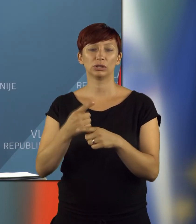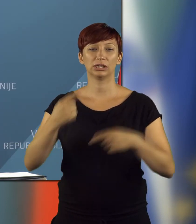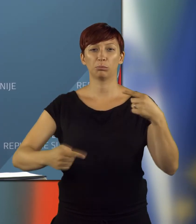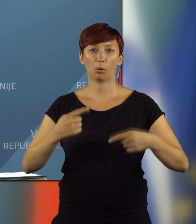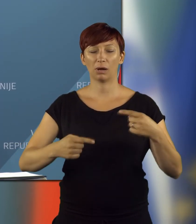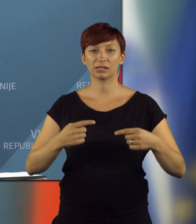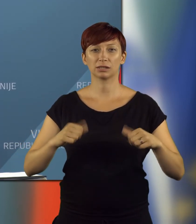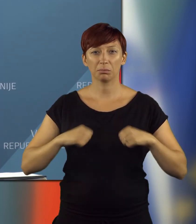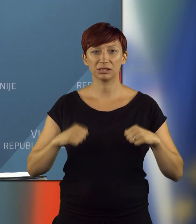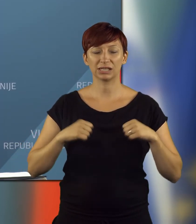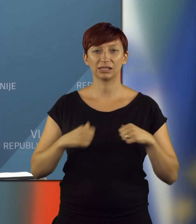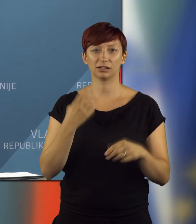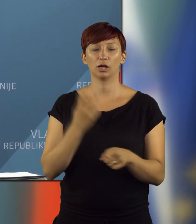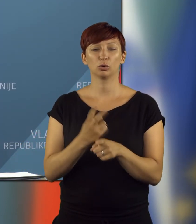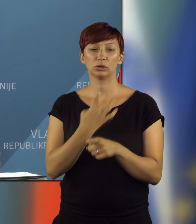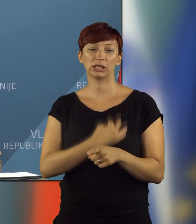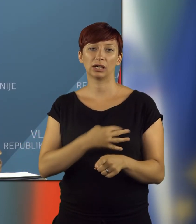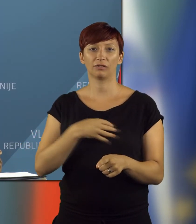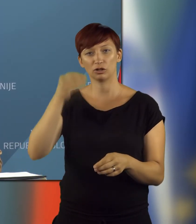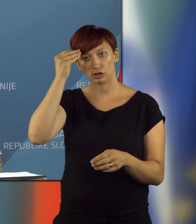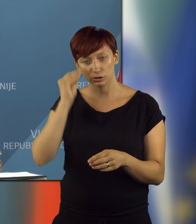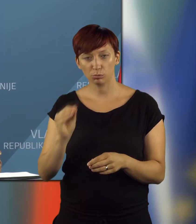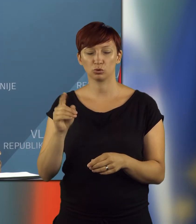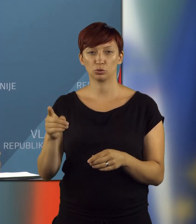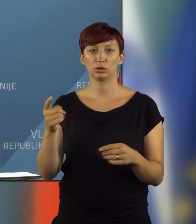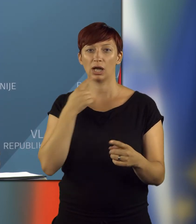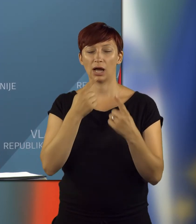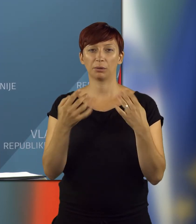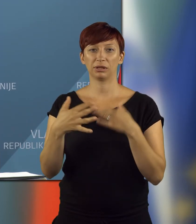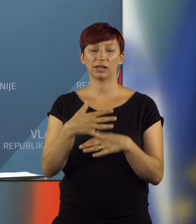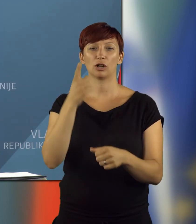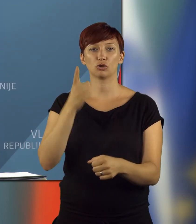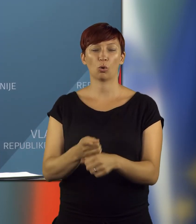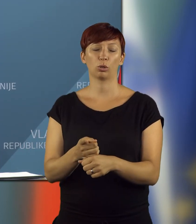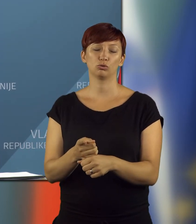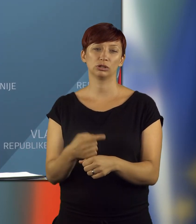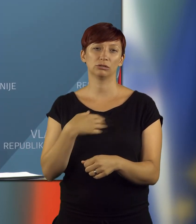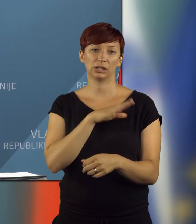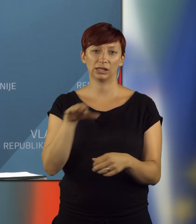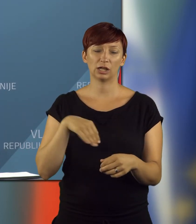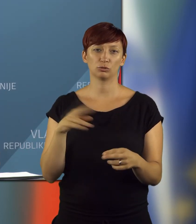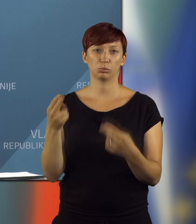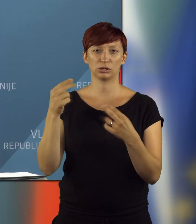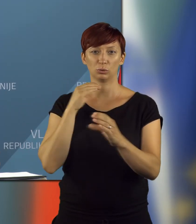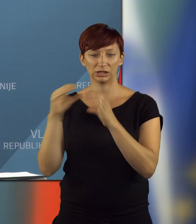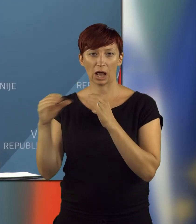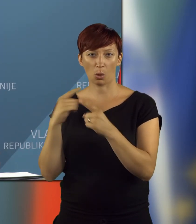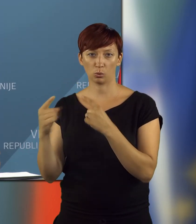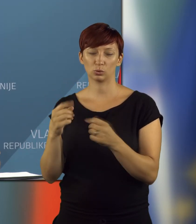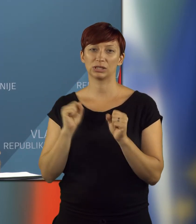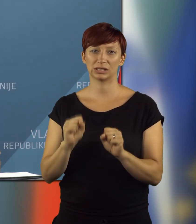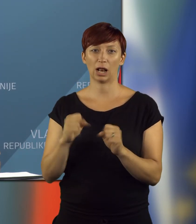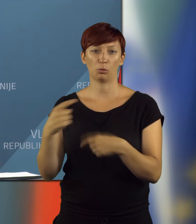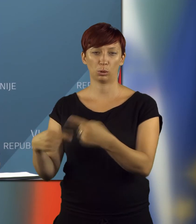tudi diplomatska prizadevanja, da tudi Hrvaška spoštuje arbitražno odločitev in naš poziv k